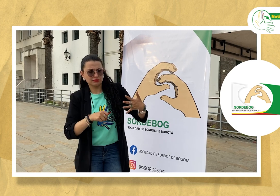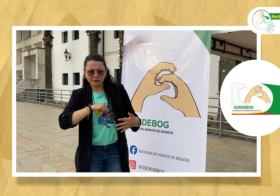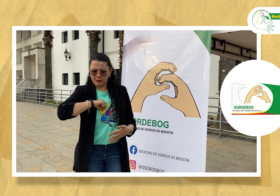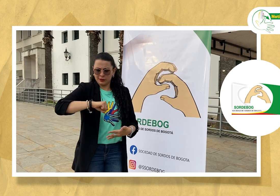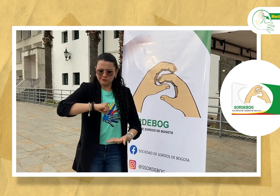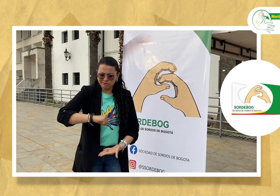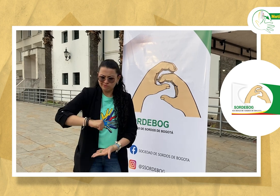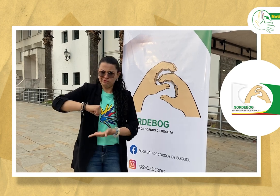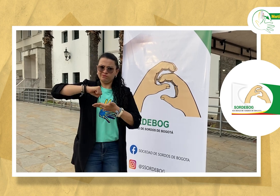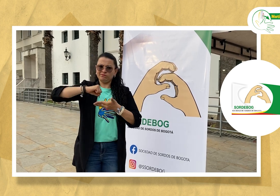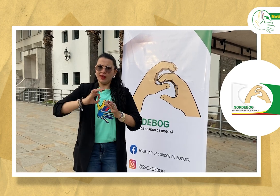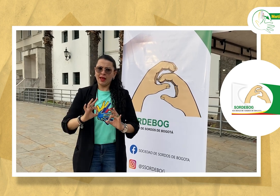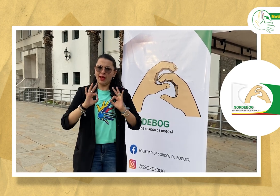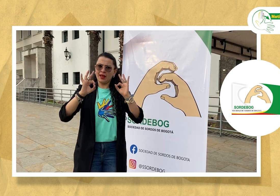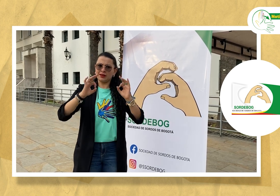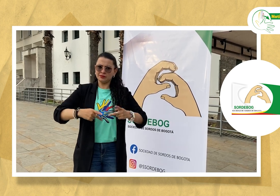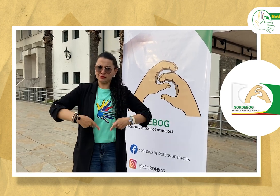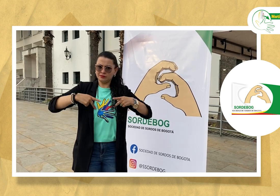vez la garantía de sus derechos a plenitud.